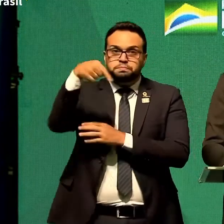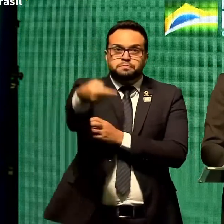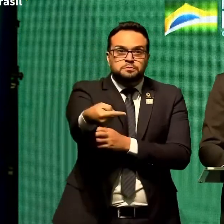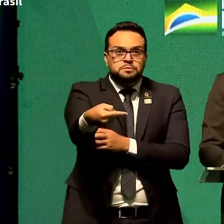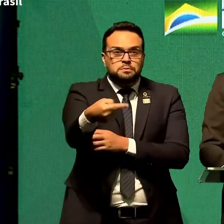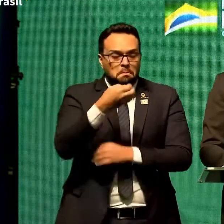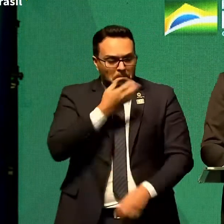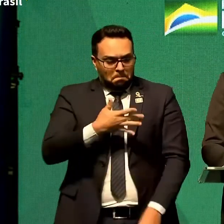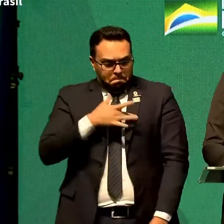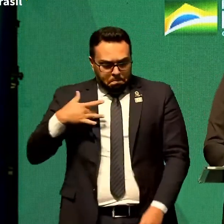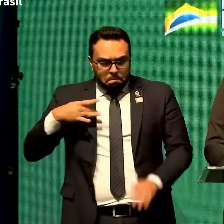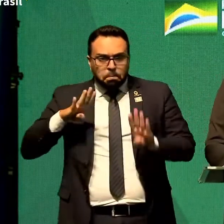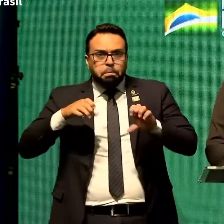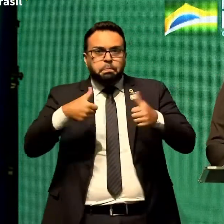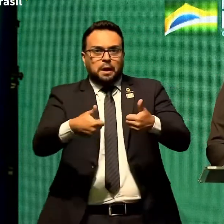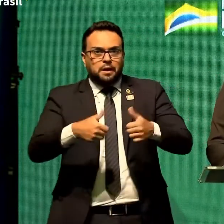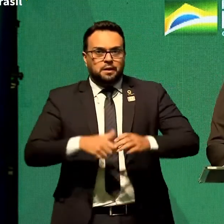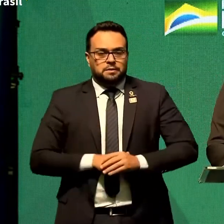Muitos fizeram isso.